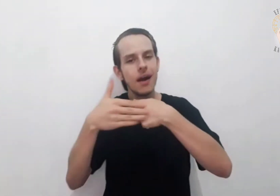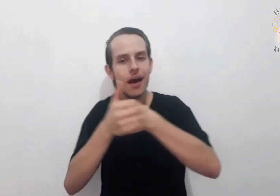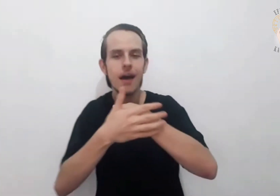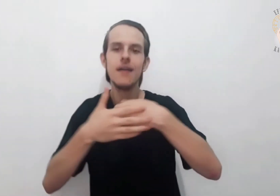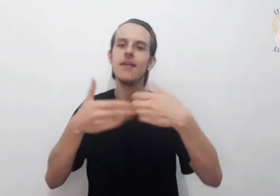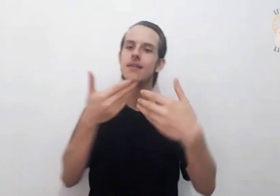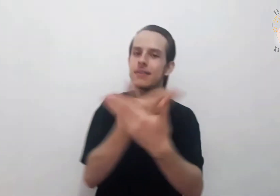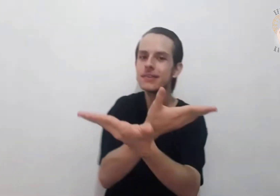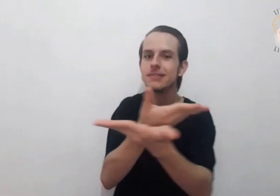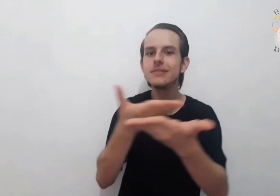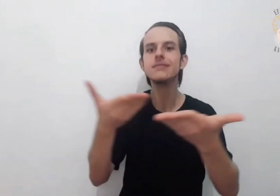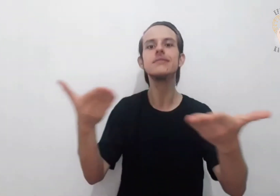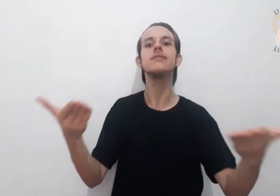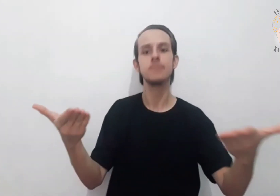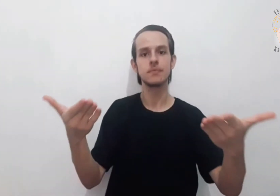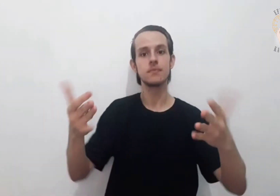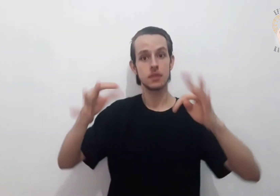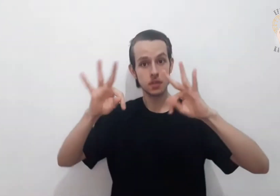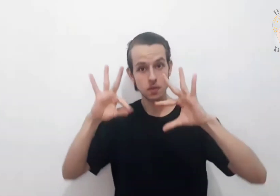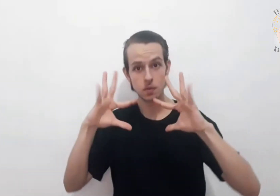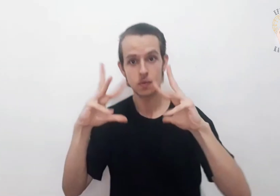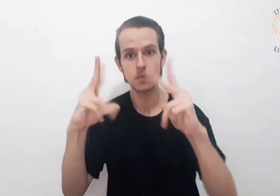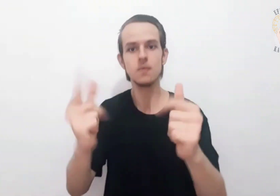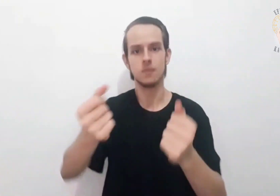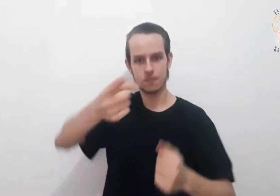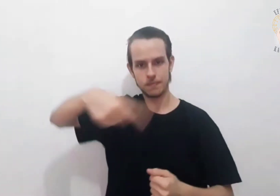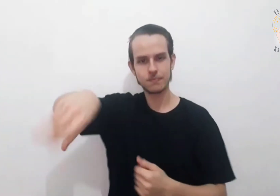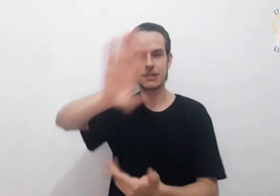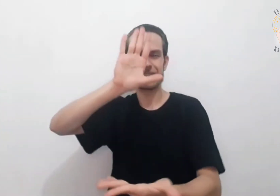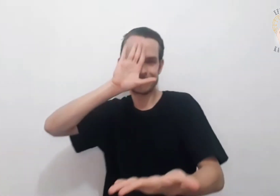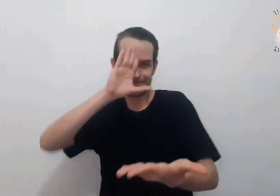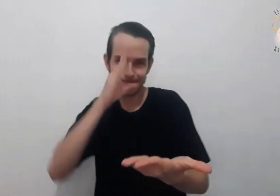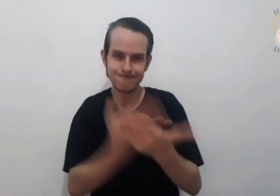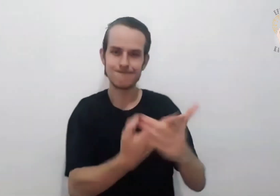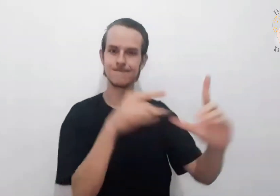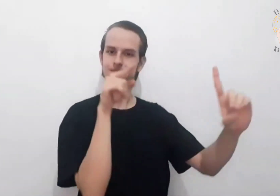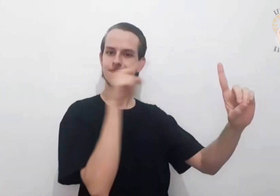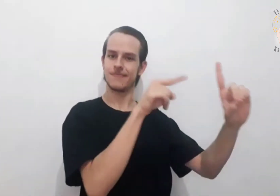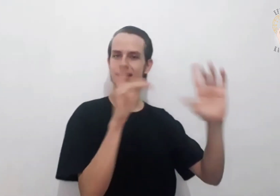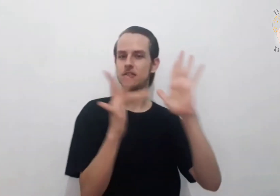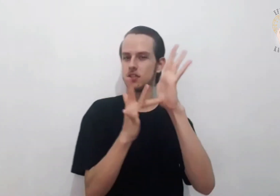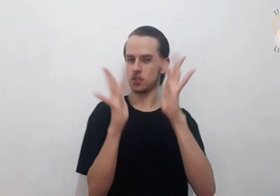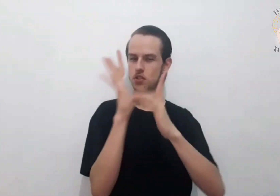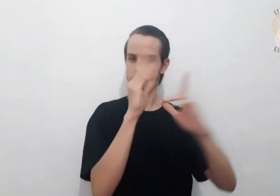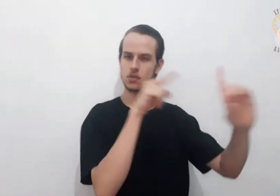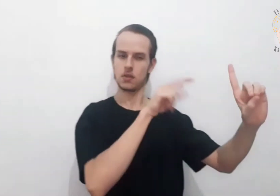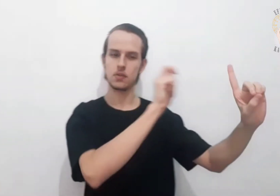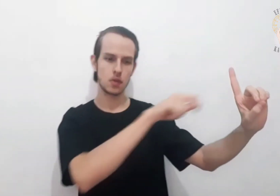Caríssimos, todo o que crê que Jesus é o Cristo,